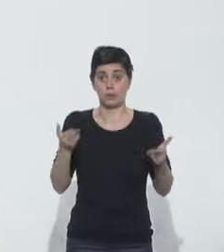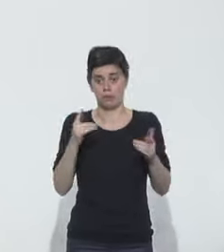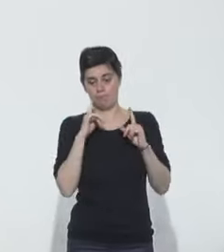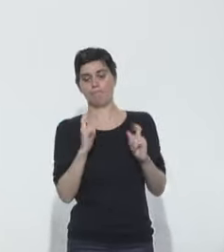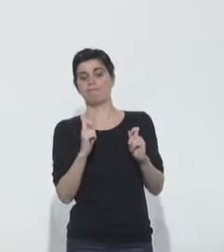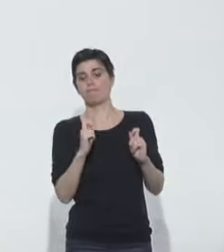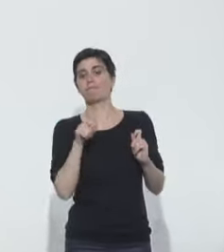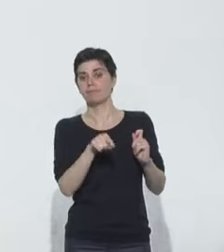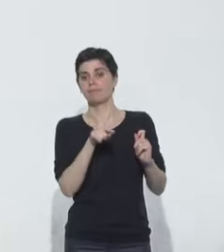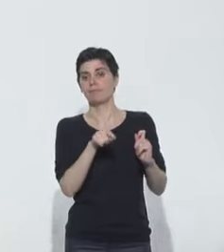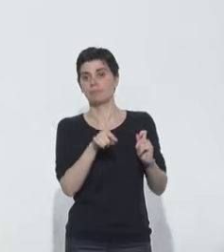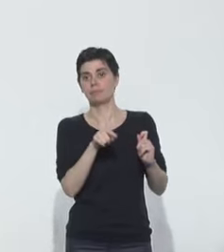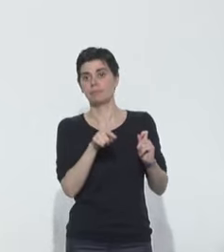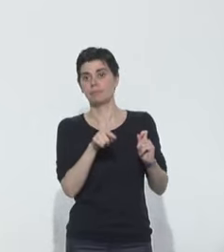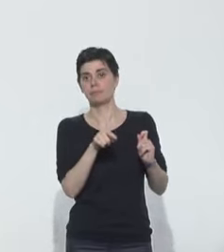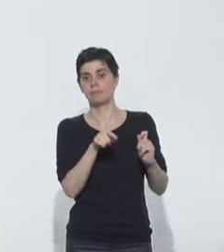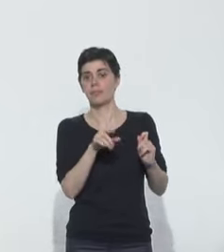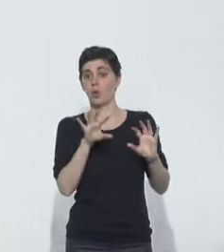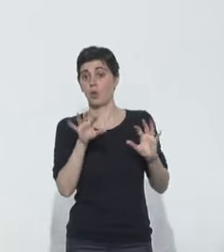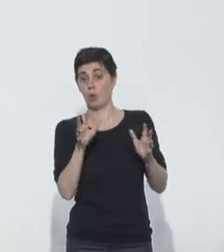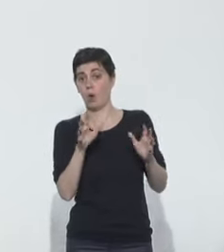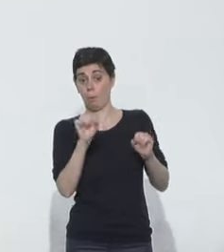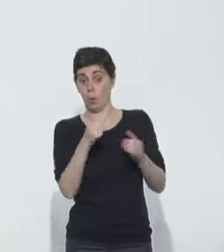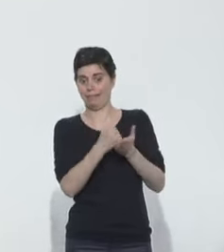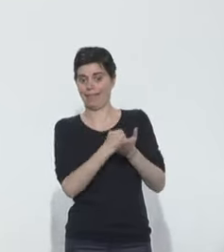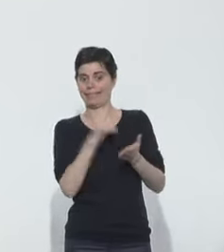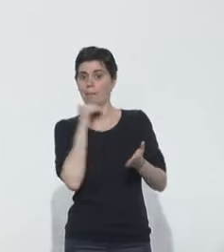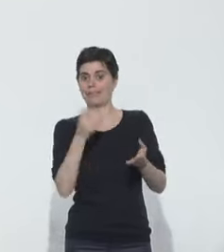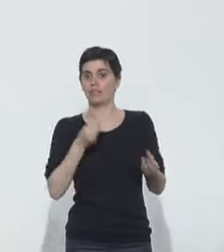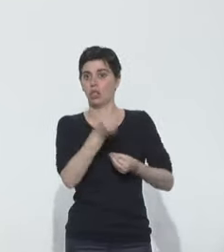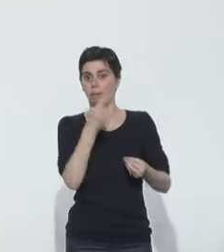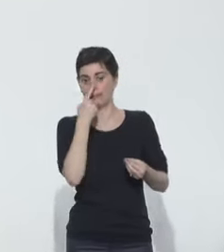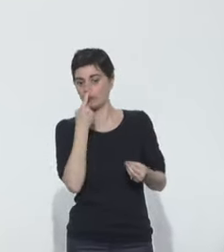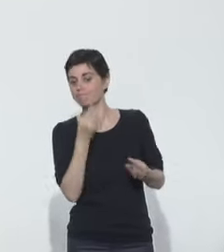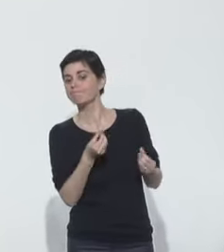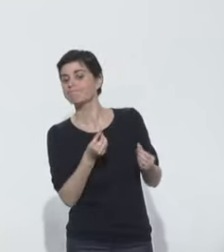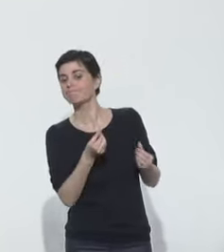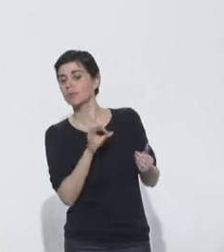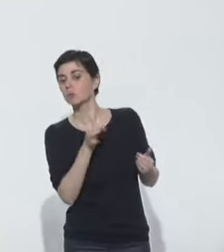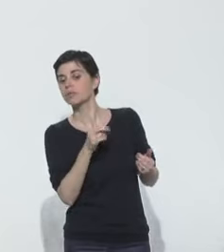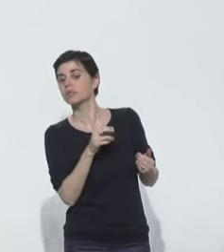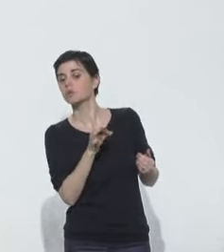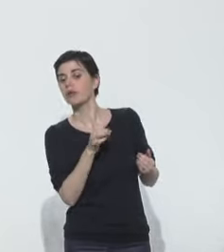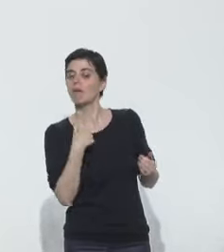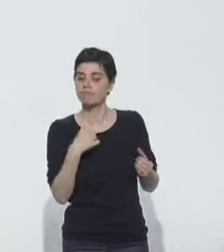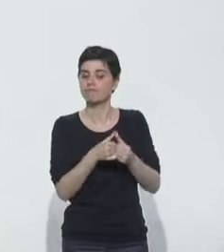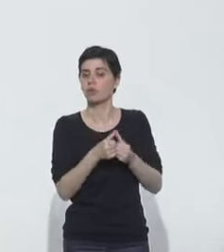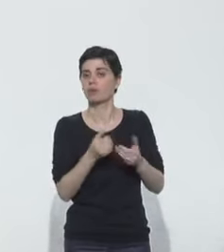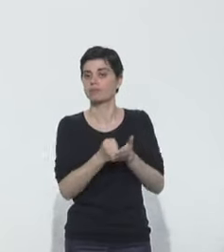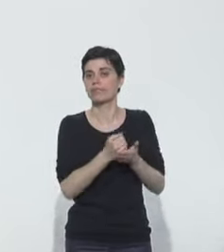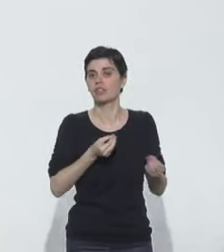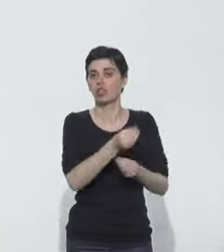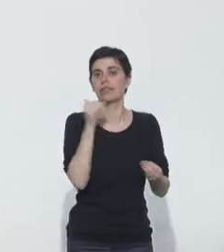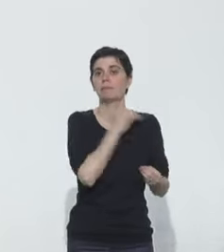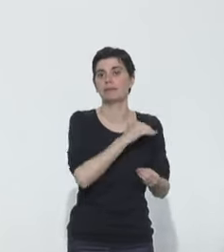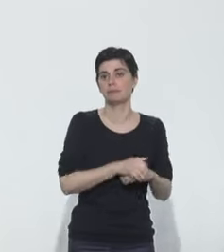de cas ou à ce qu'il y ait une réponse rapide et un accès aux tests lorsqu'il y des suspicions de cas ou lorsqu'il y a un début d'épidémie